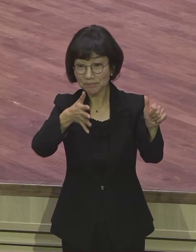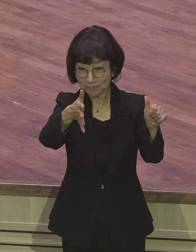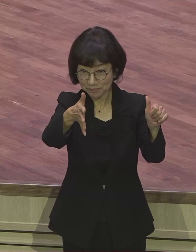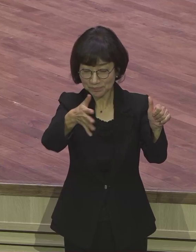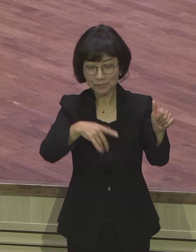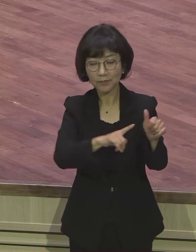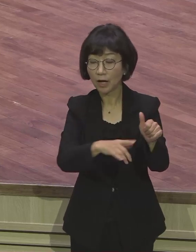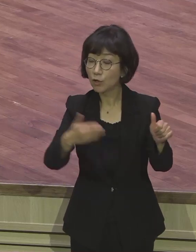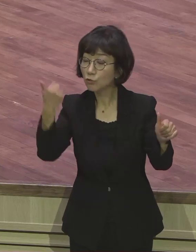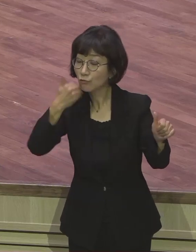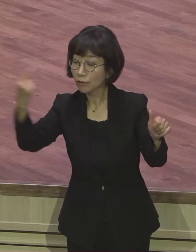어떤 사람 질문했습니다.